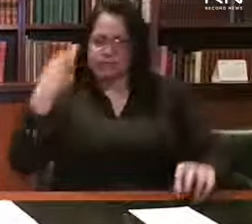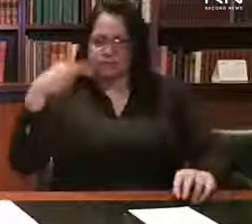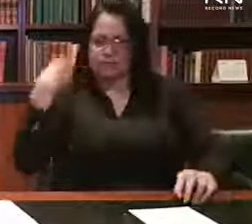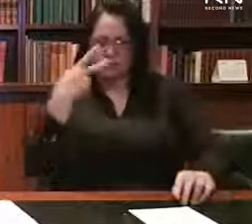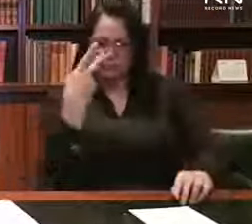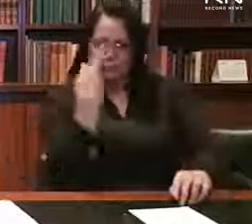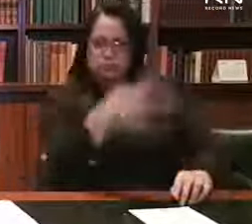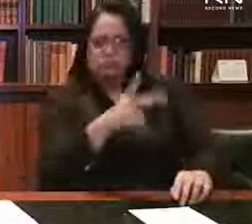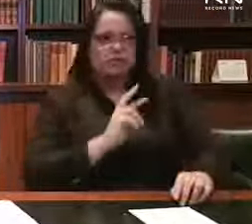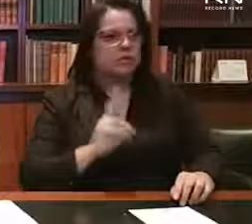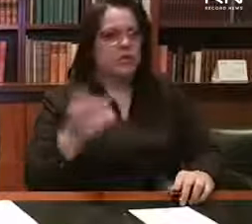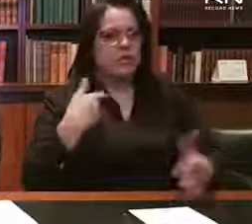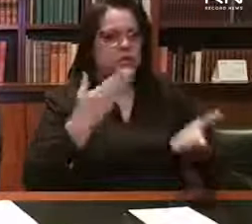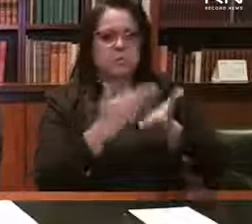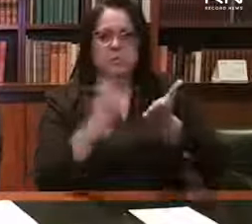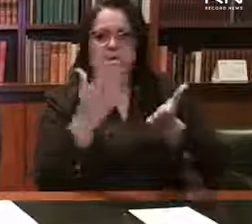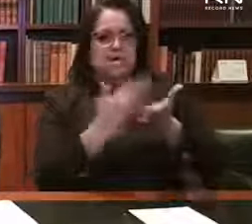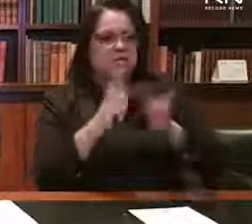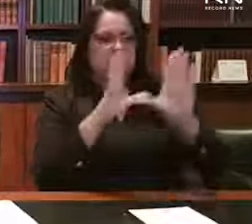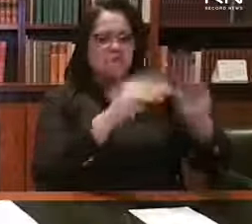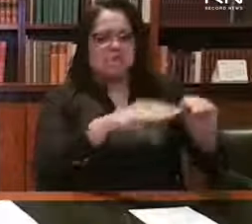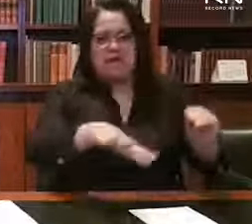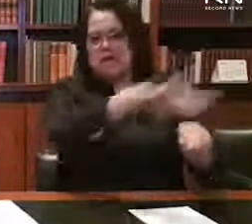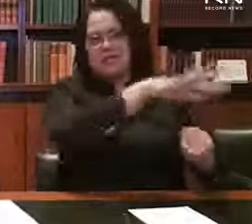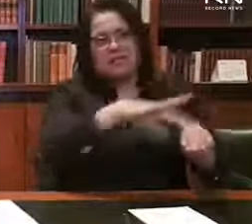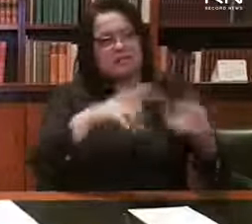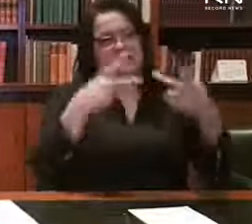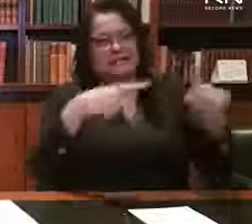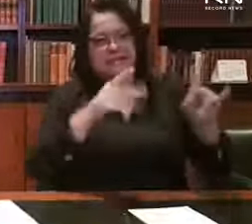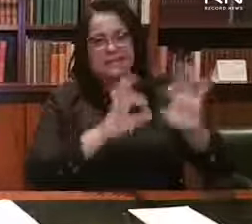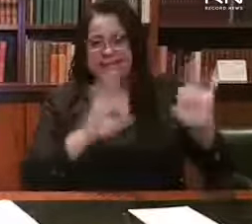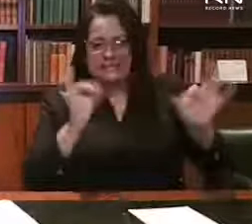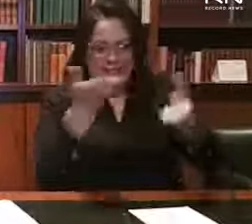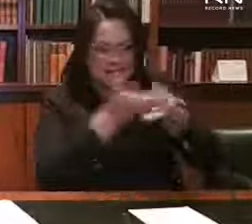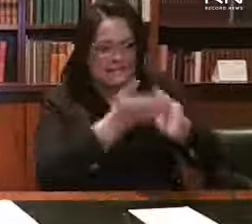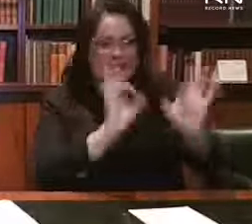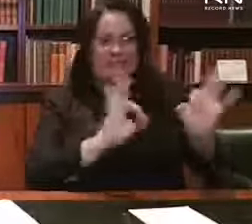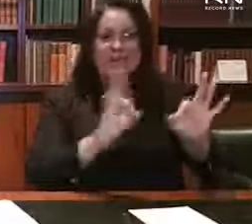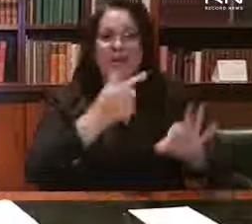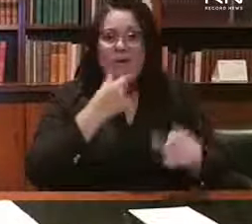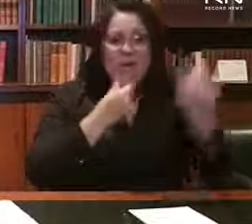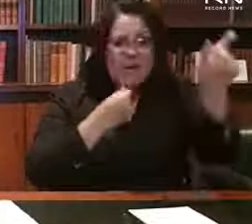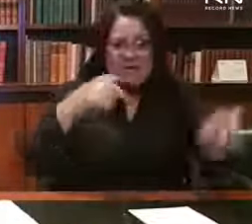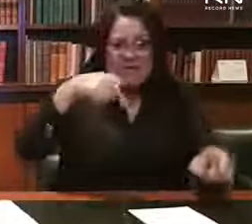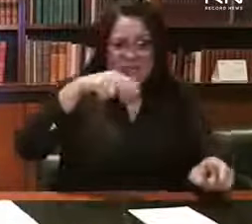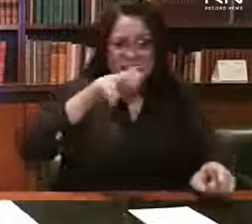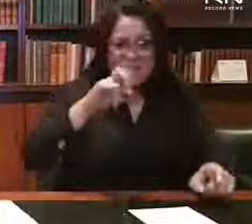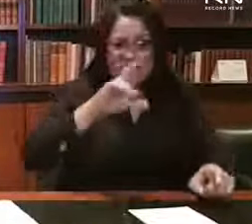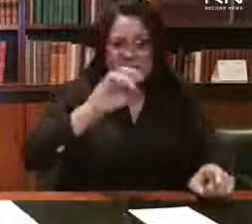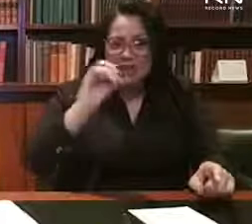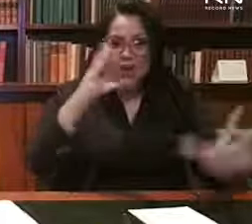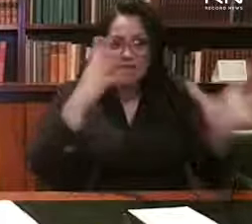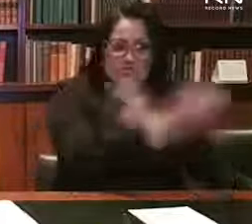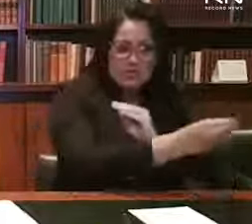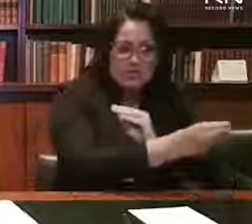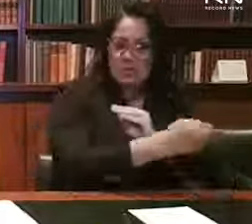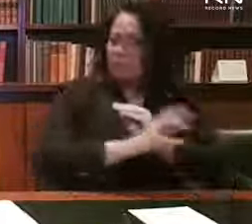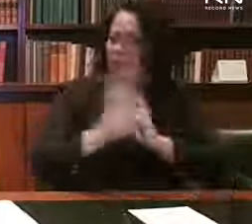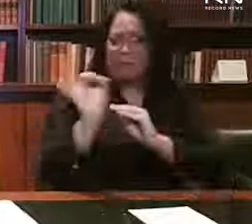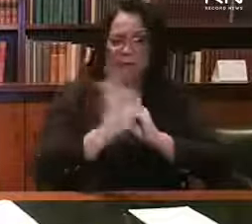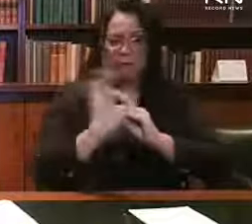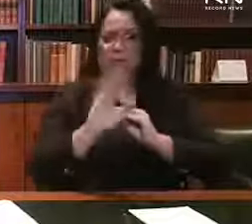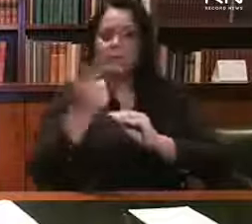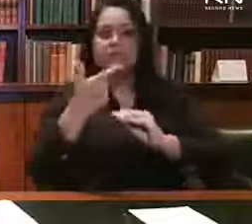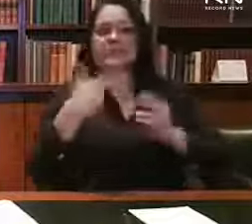e não estou envolvido nesse processo. Mas o Queiroz não estava foragido e não